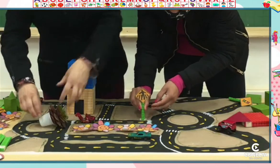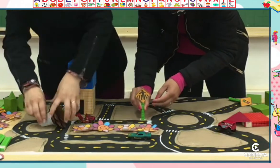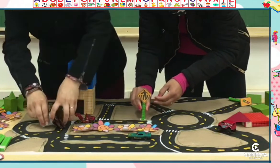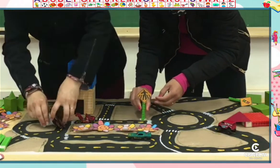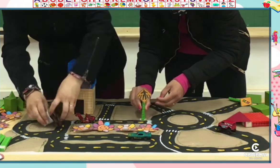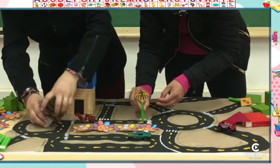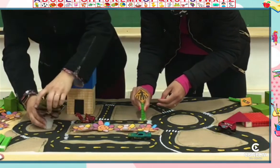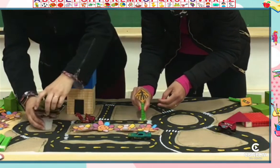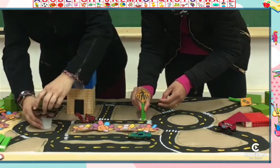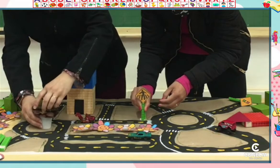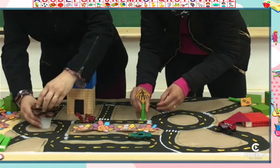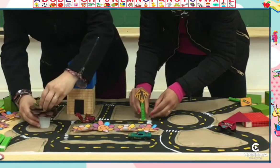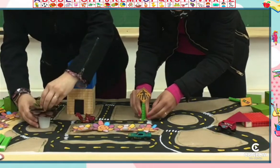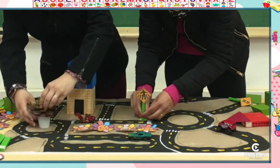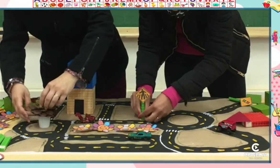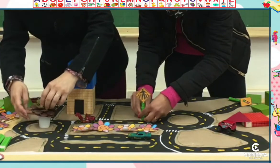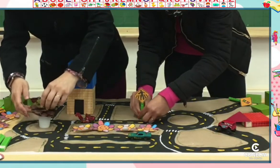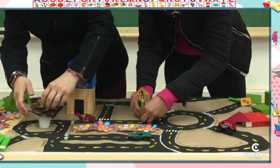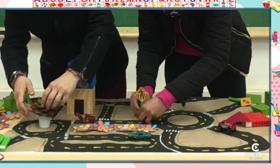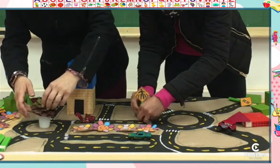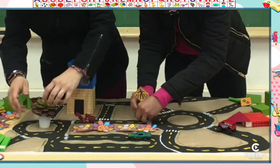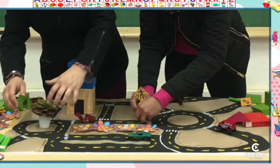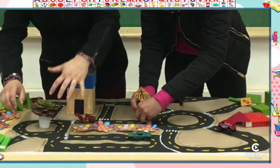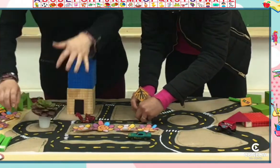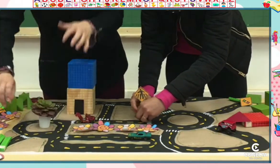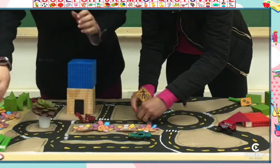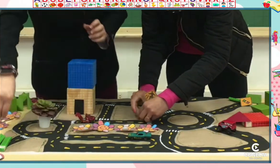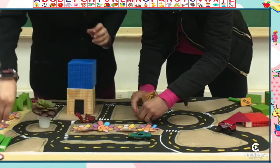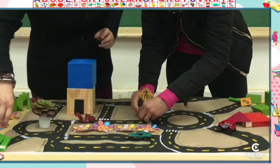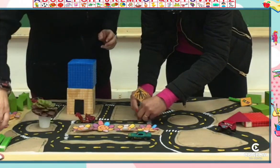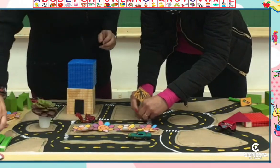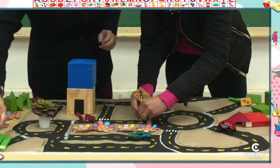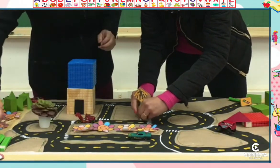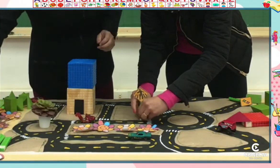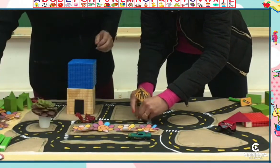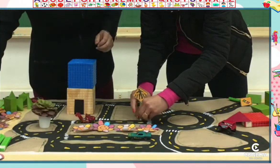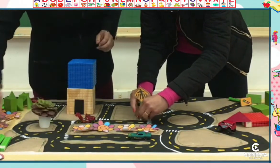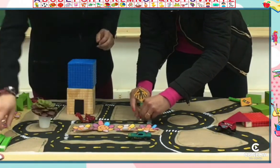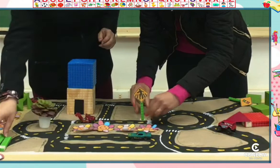Opa, minha árvore caiu. Vamos plantá-la de novo.